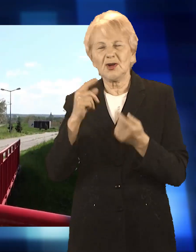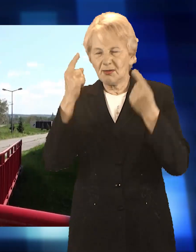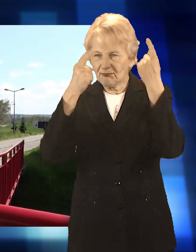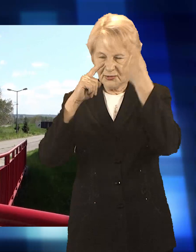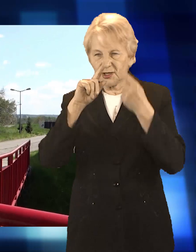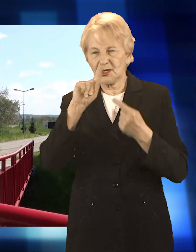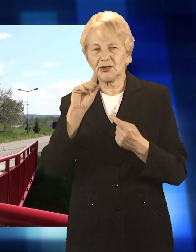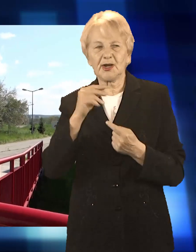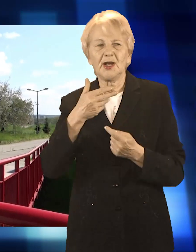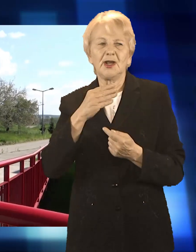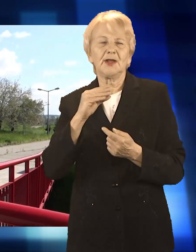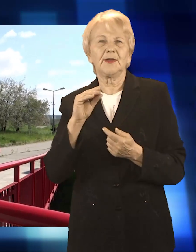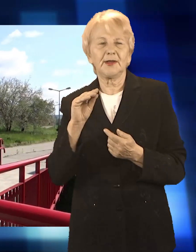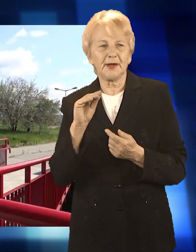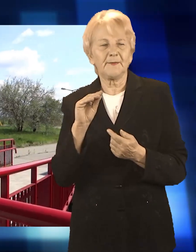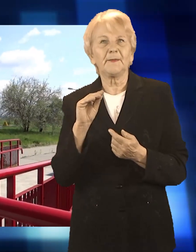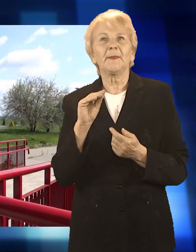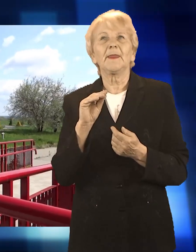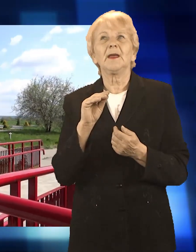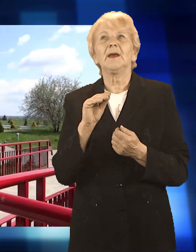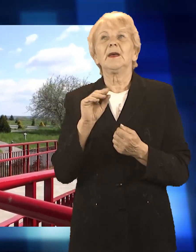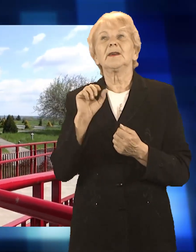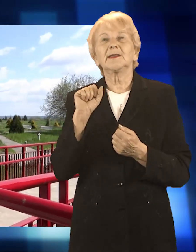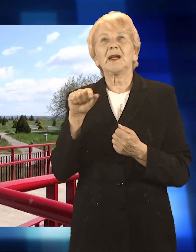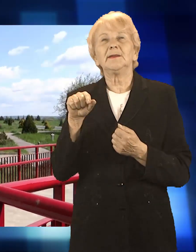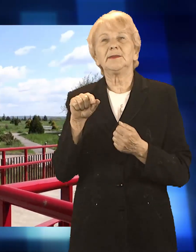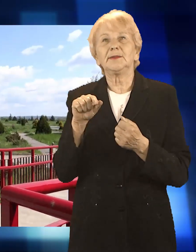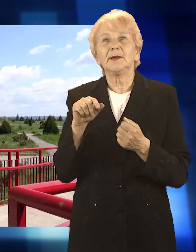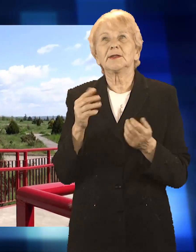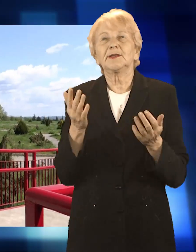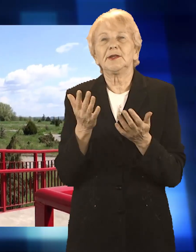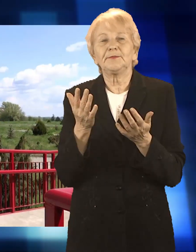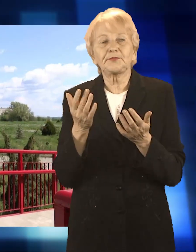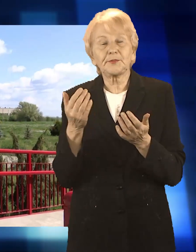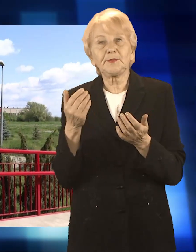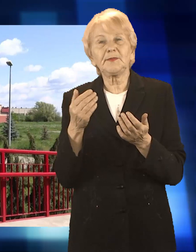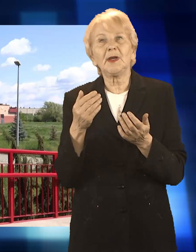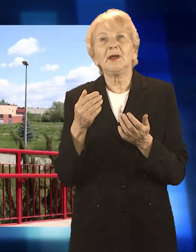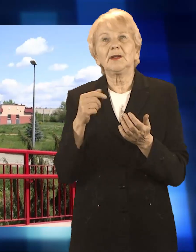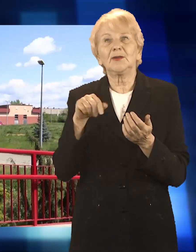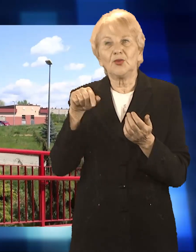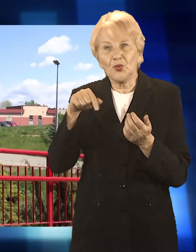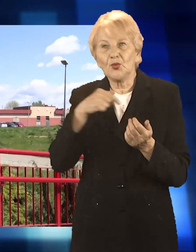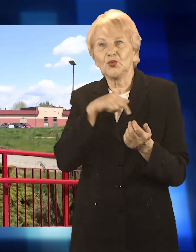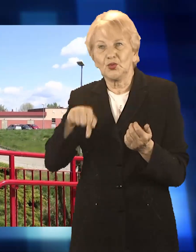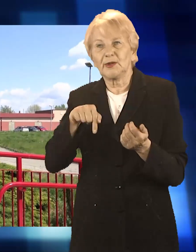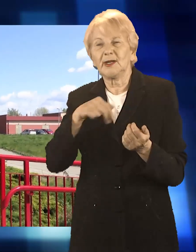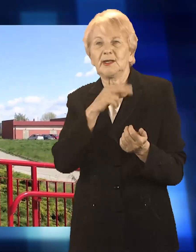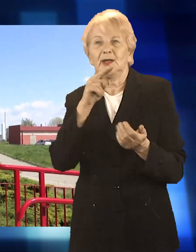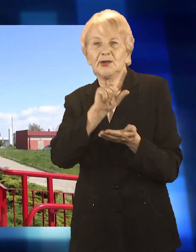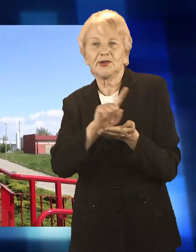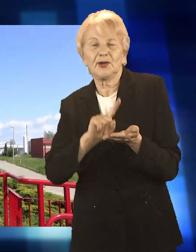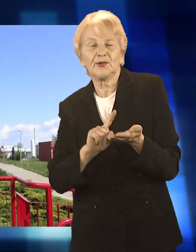Zwłaszcza te na Śląsku, bo tu wciąż czekamy na spadek zachorowań na COVID-19. Dyrektor Rudnik nie wyklucza jednak, że część